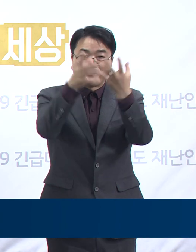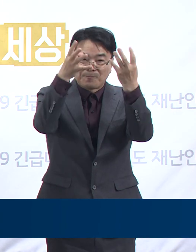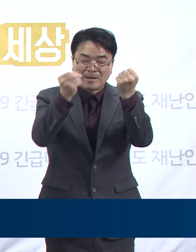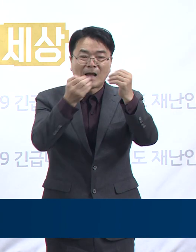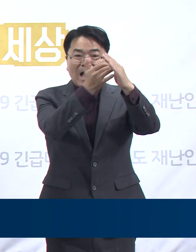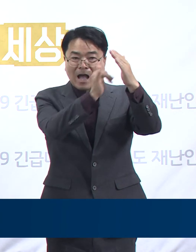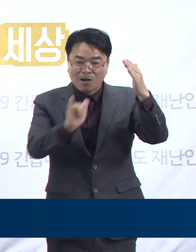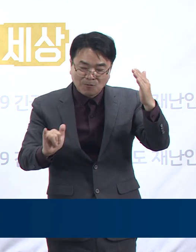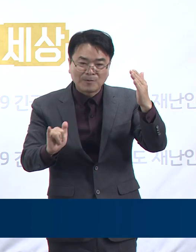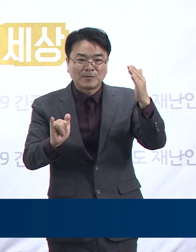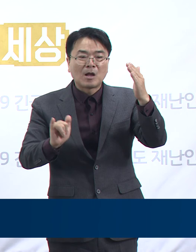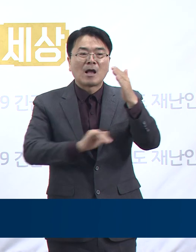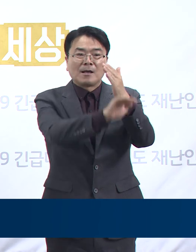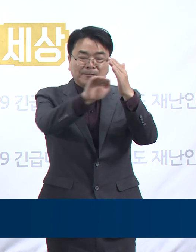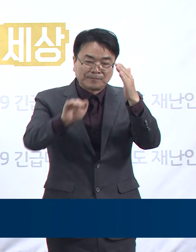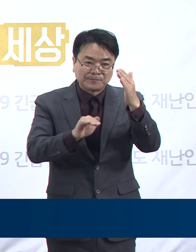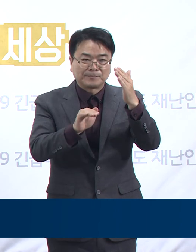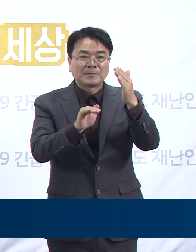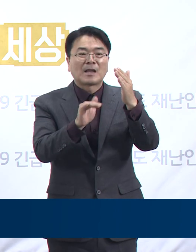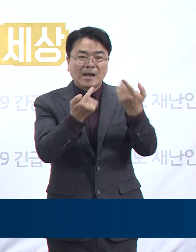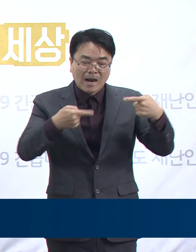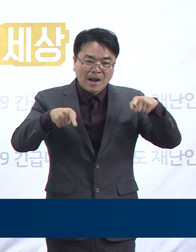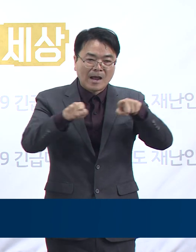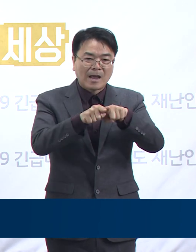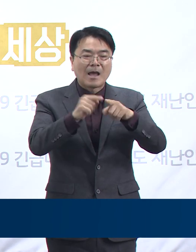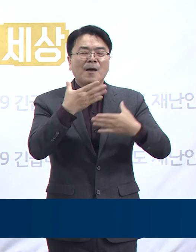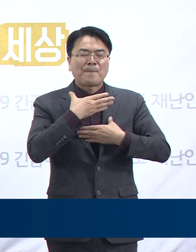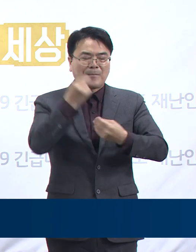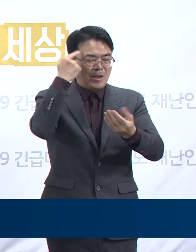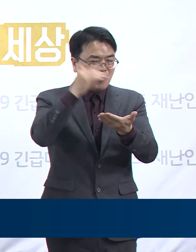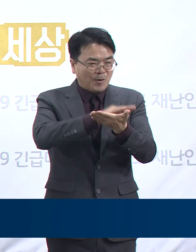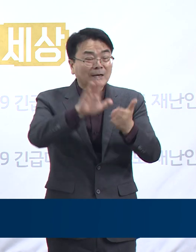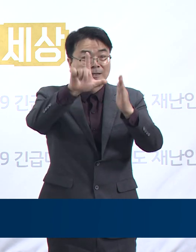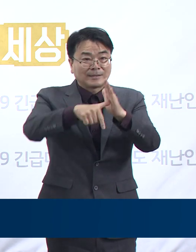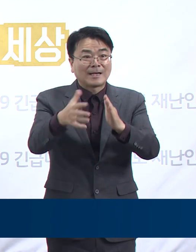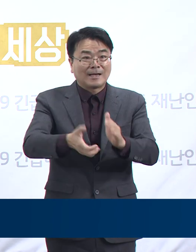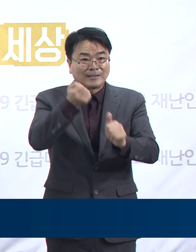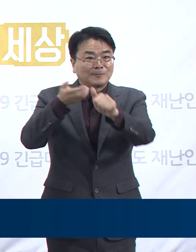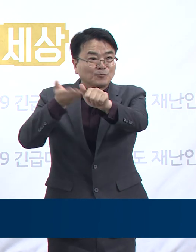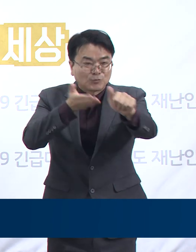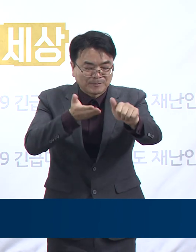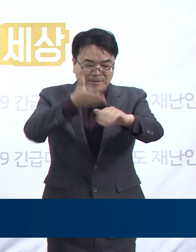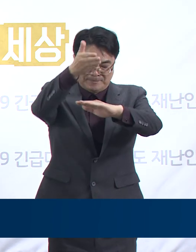가정에서 가족과 함께 평안하시기를 기원합니다. 감사합니다.